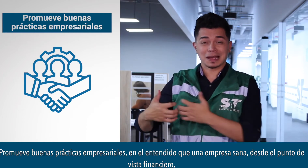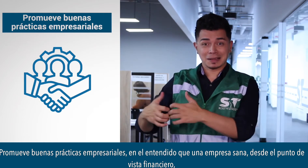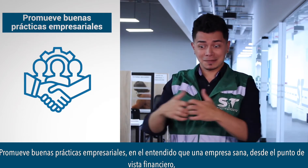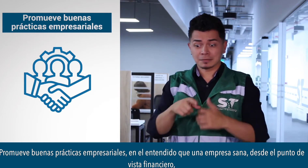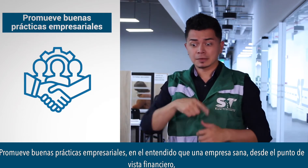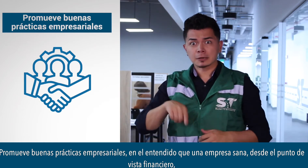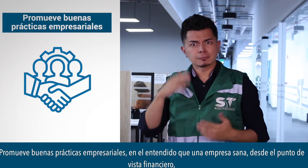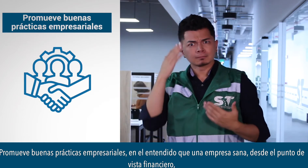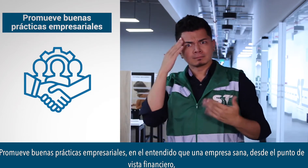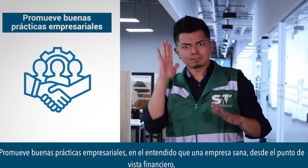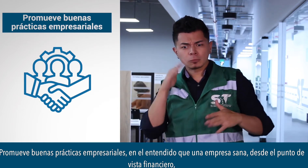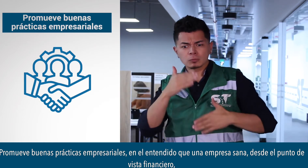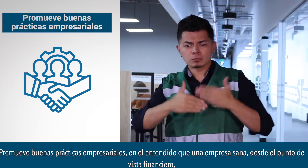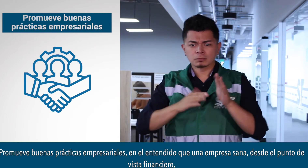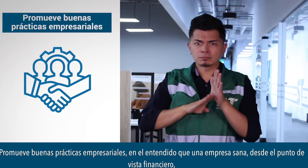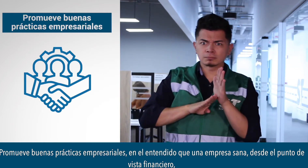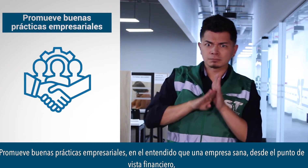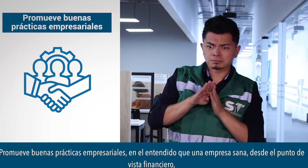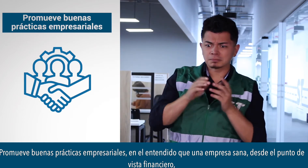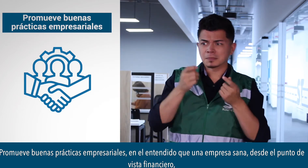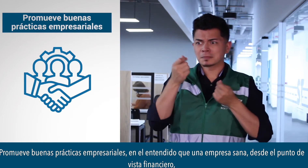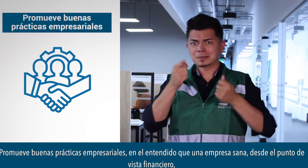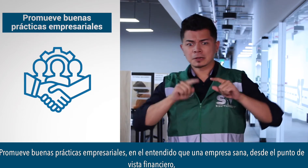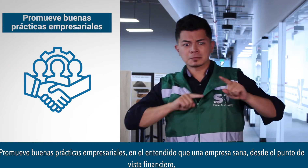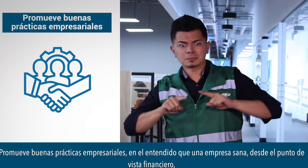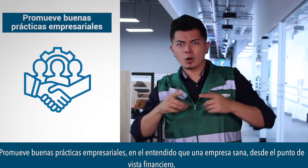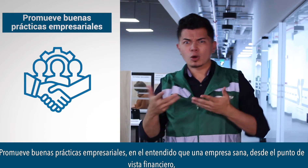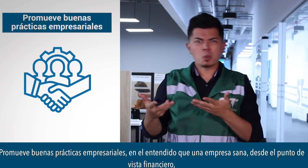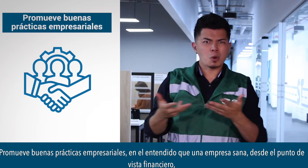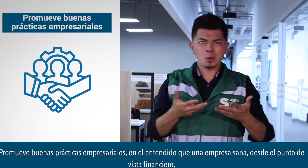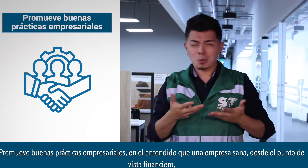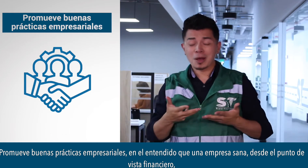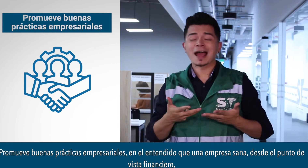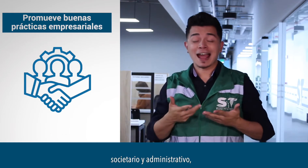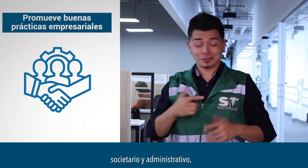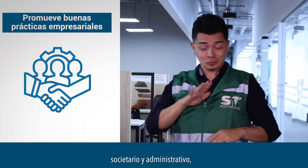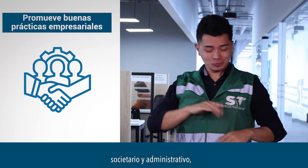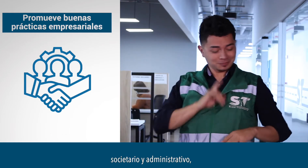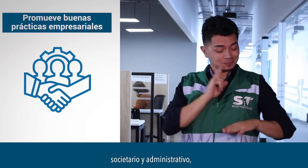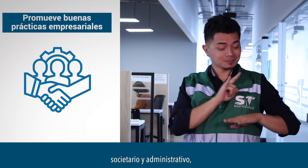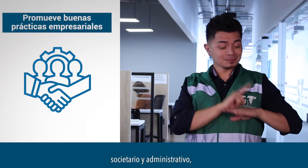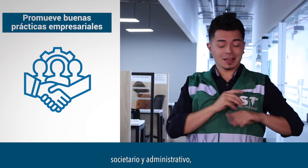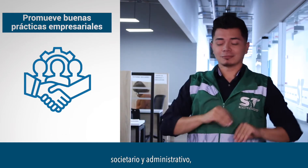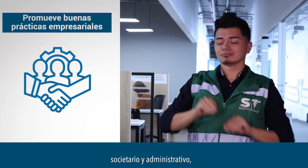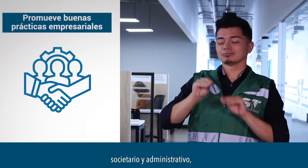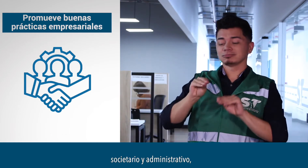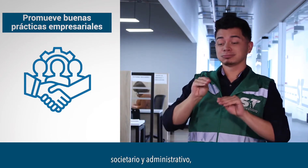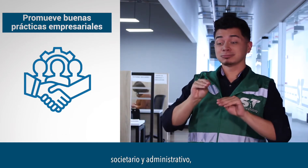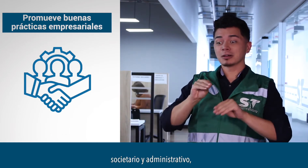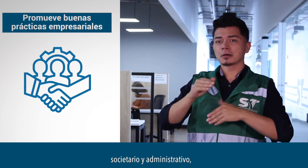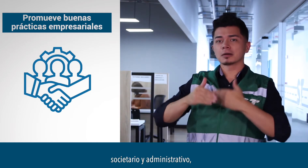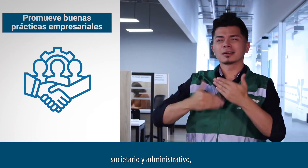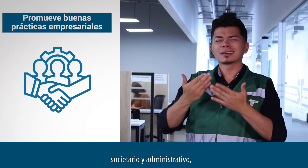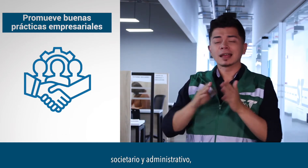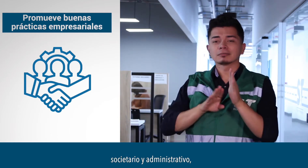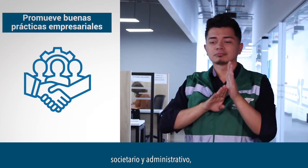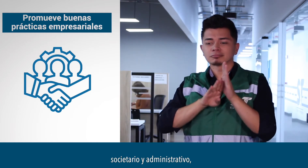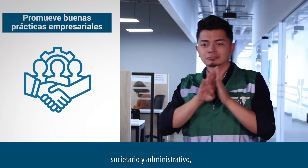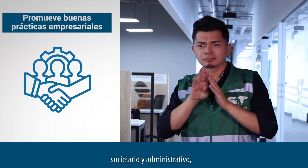que una empresa sana desde el punto de vista financiero, societario y administrativo